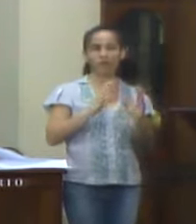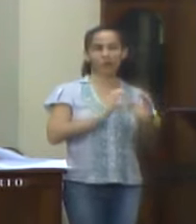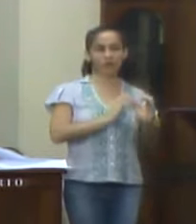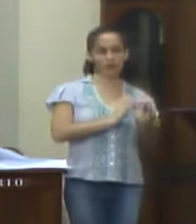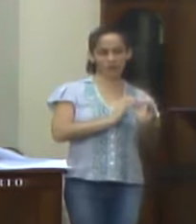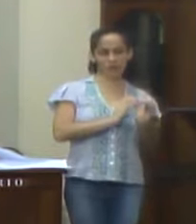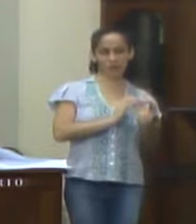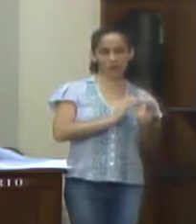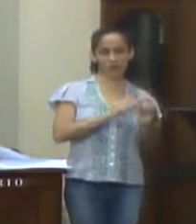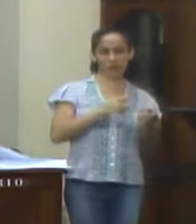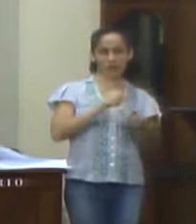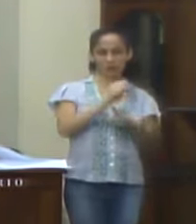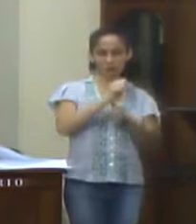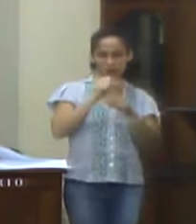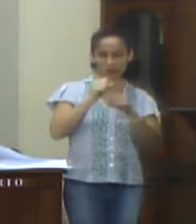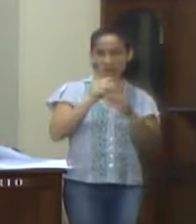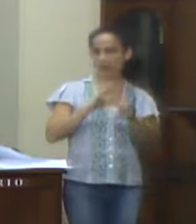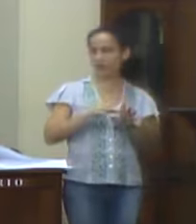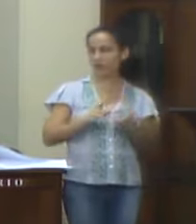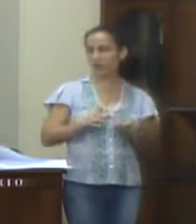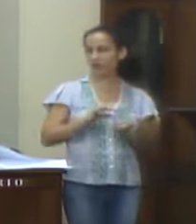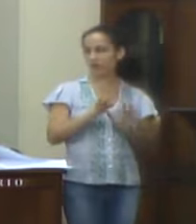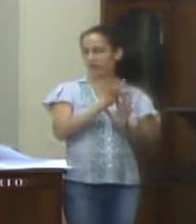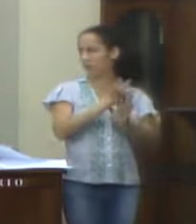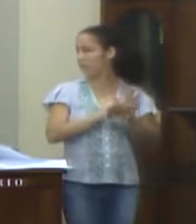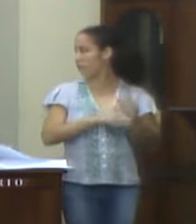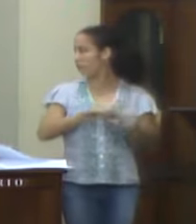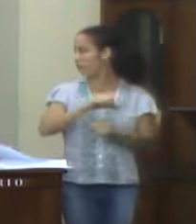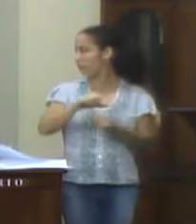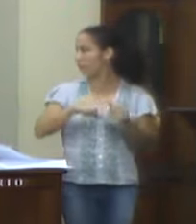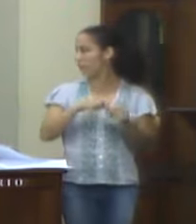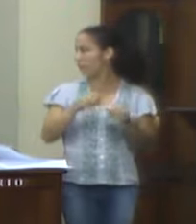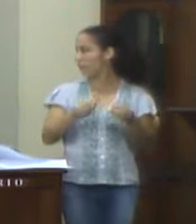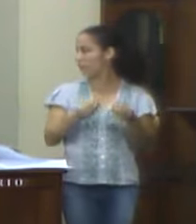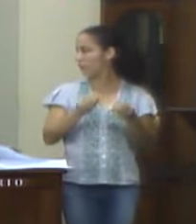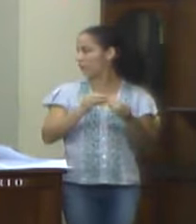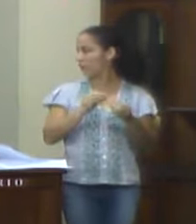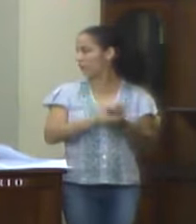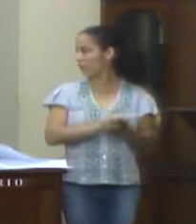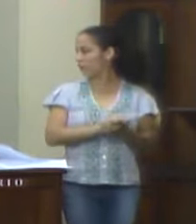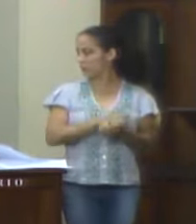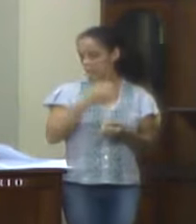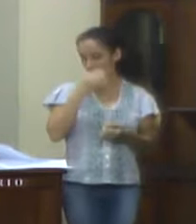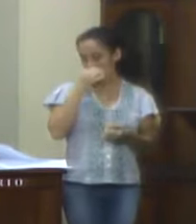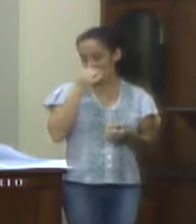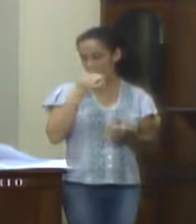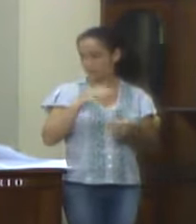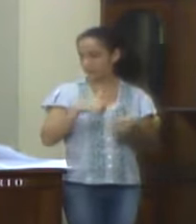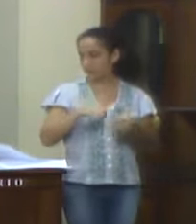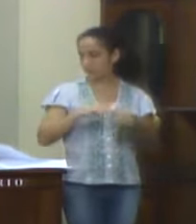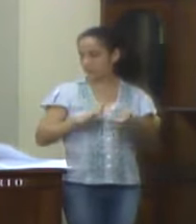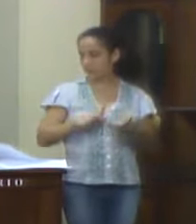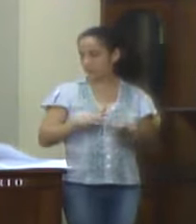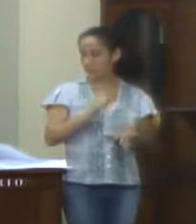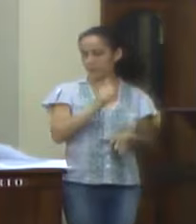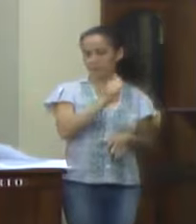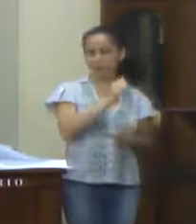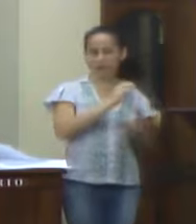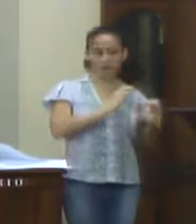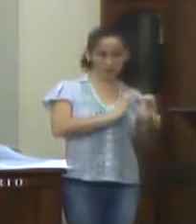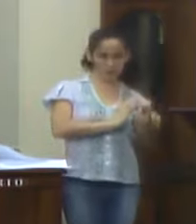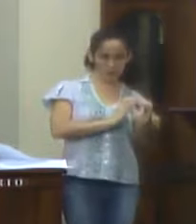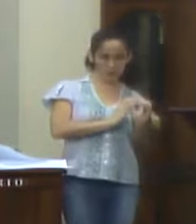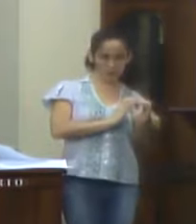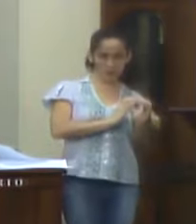nas áreas de promoção social. Texto, acrescente-se onde couber o seguinte artigo, fica destinado à PAI a